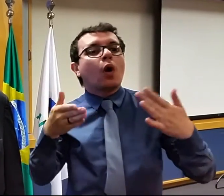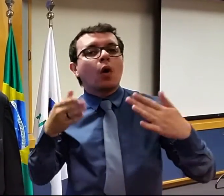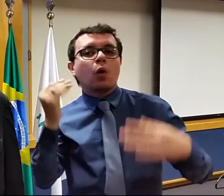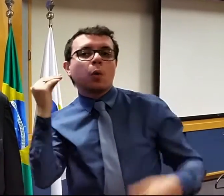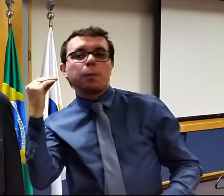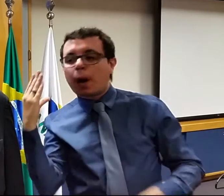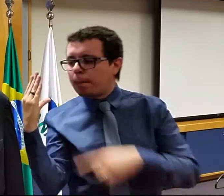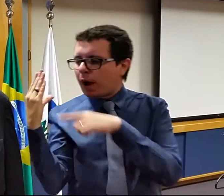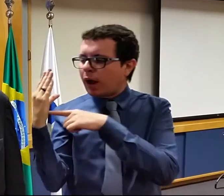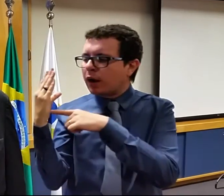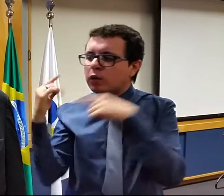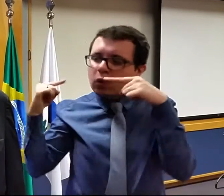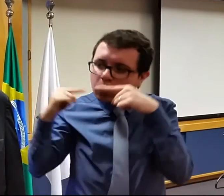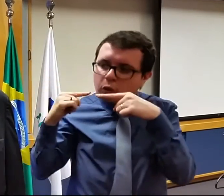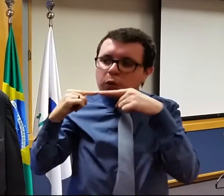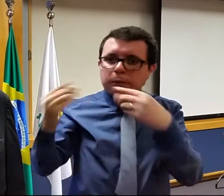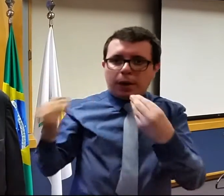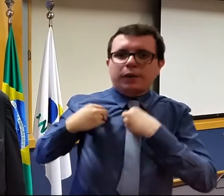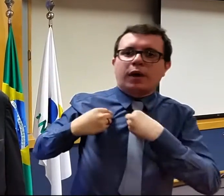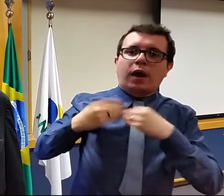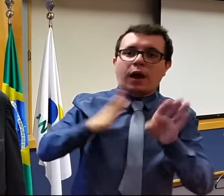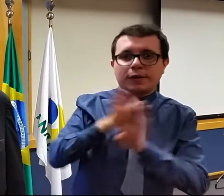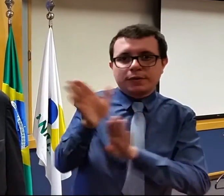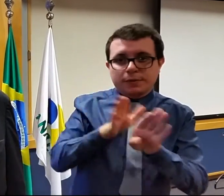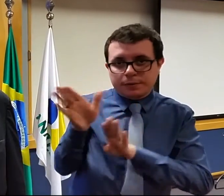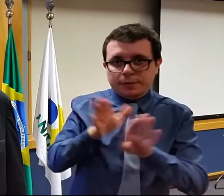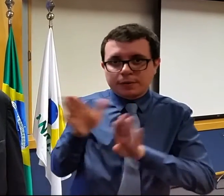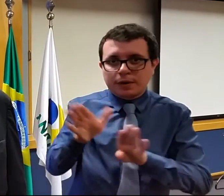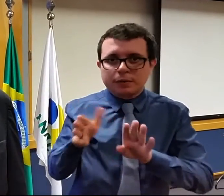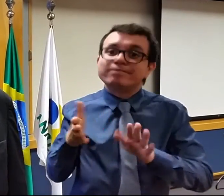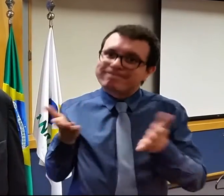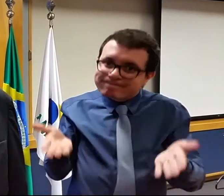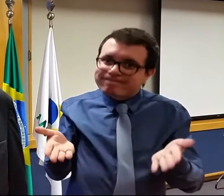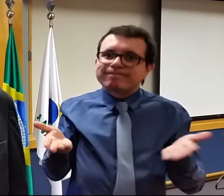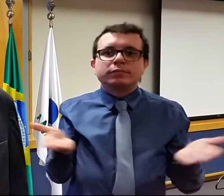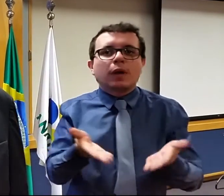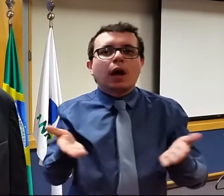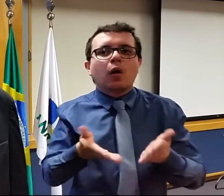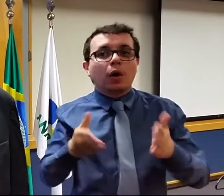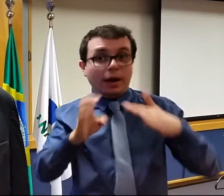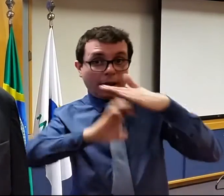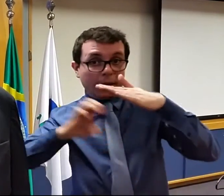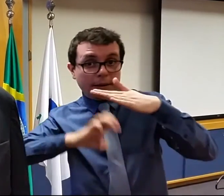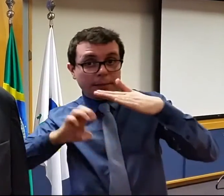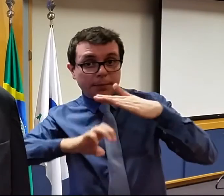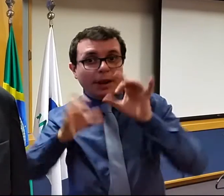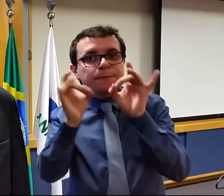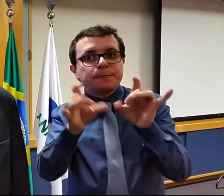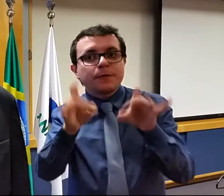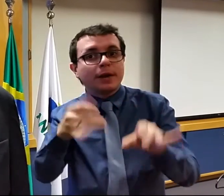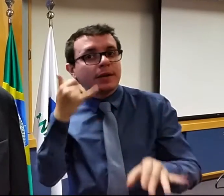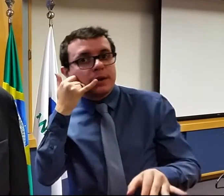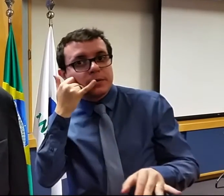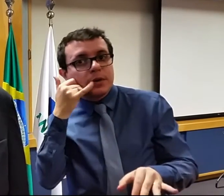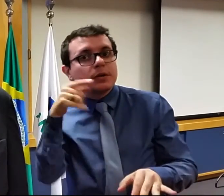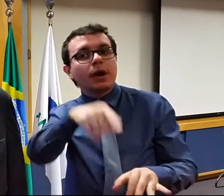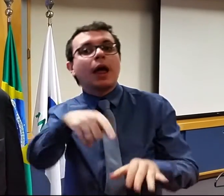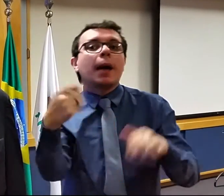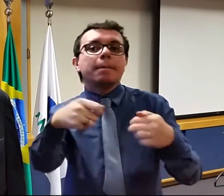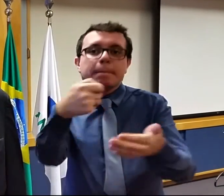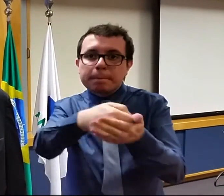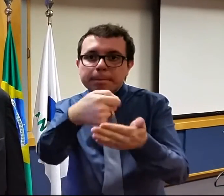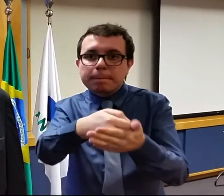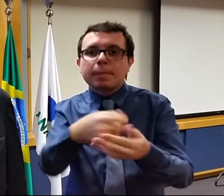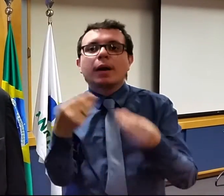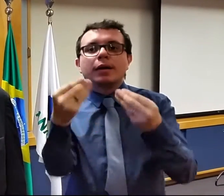recursos de acessibilidade. Então, todas as operadoras agora vão também poder informar, vão dizer, de acordo